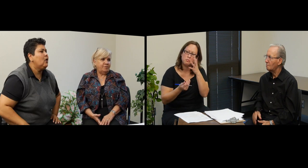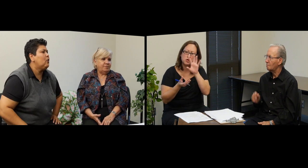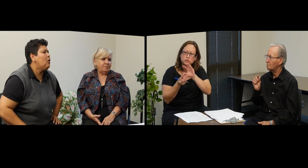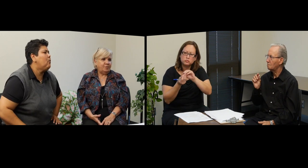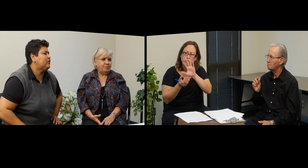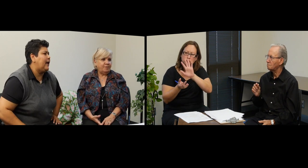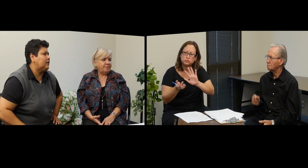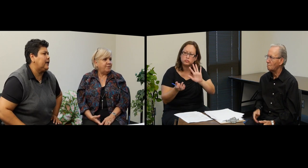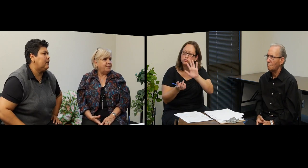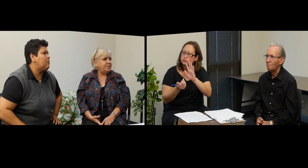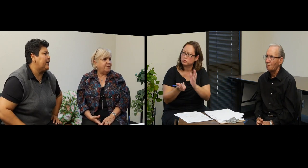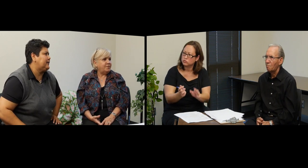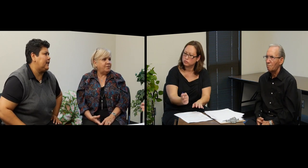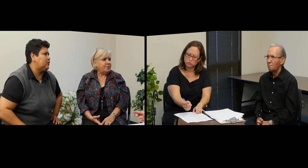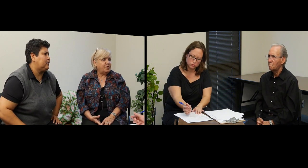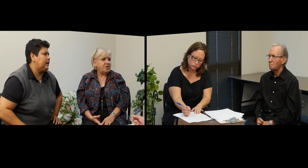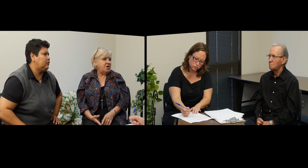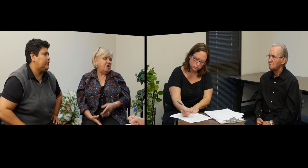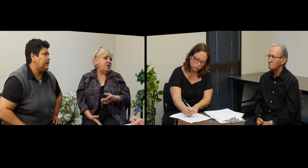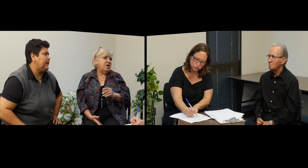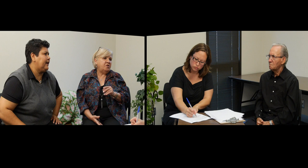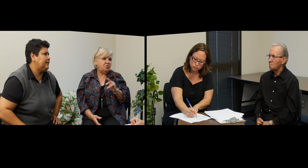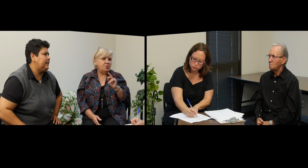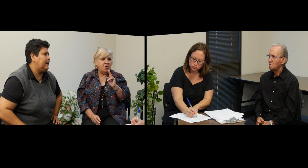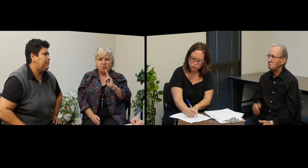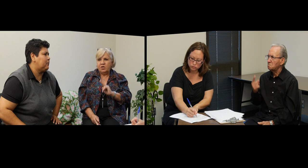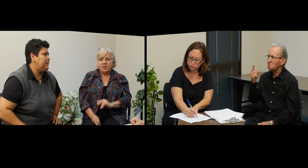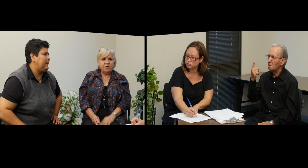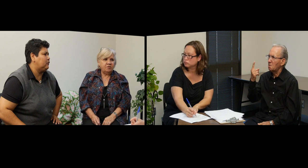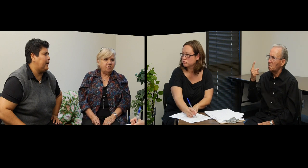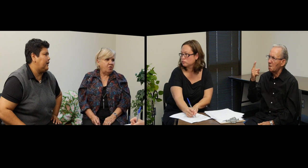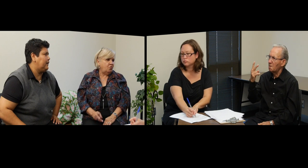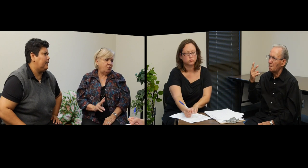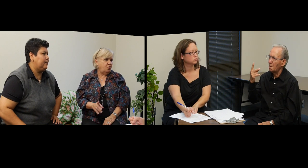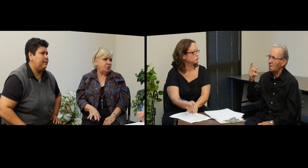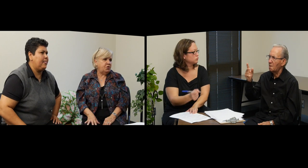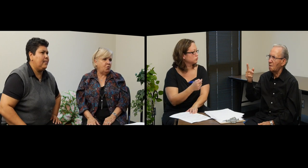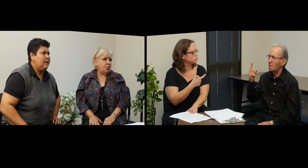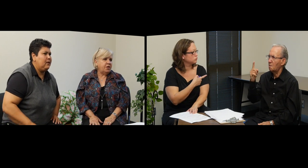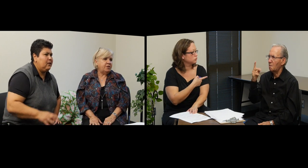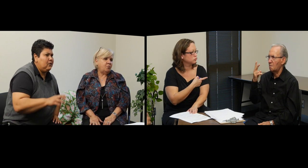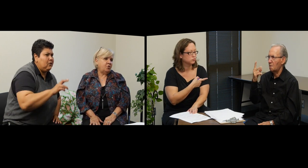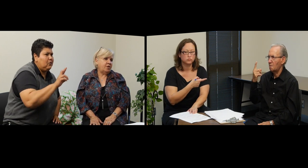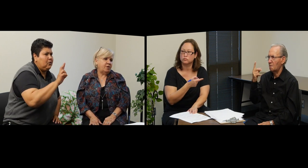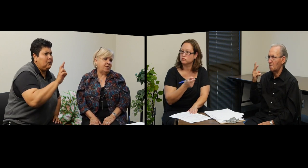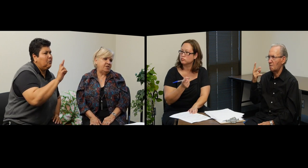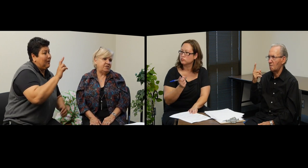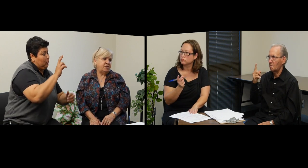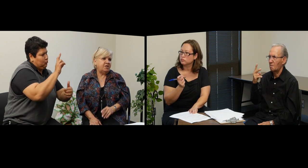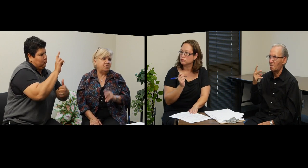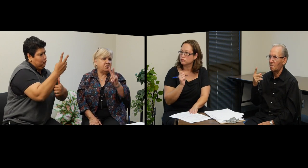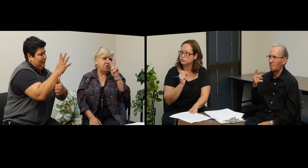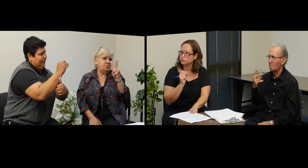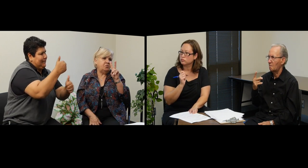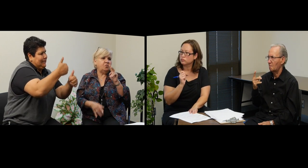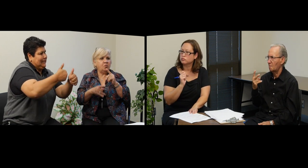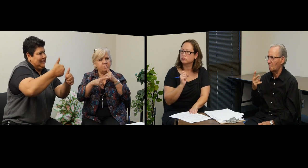¿Cómo tan, qué, cómo qué tanto cree usted que es la cantidad mensual? Ah, dos cincuenta por cada medicina. Ya, dos